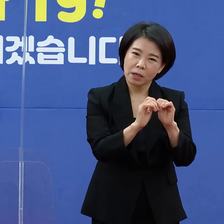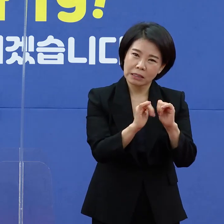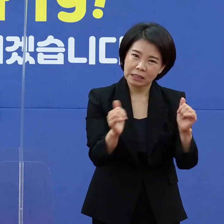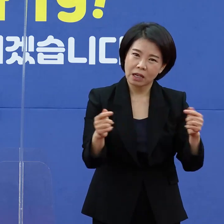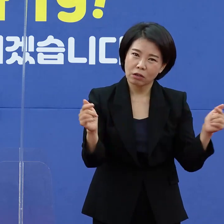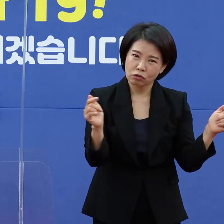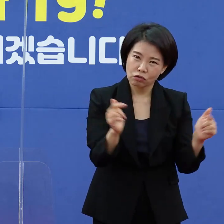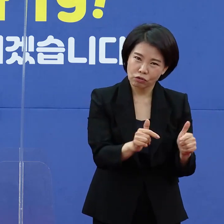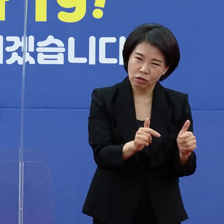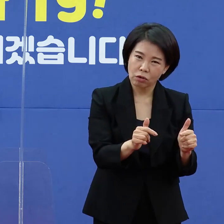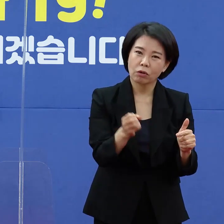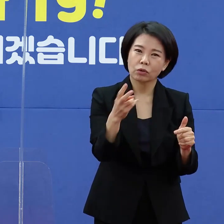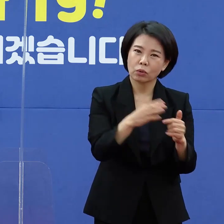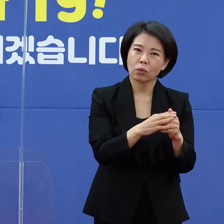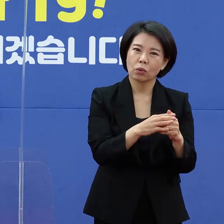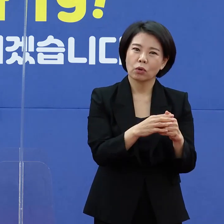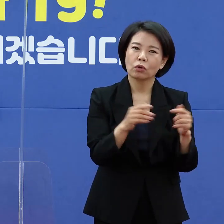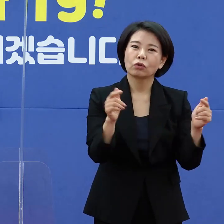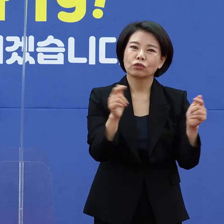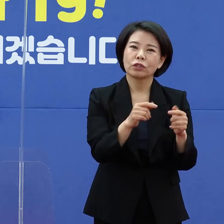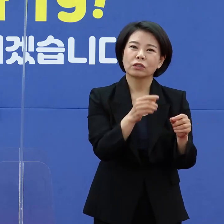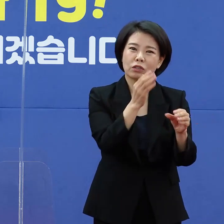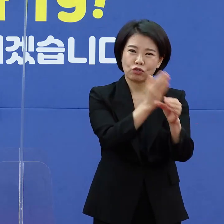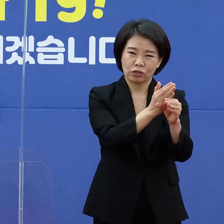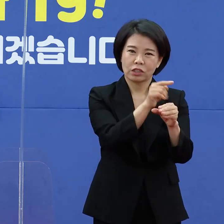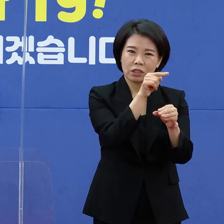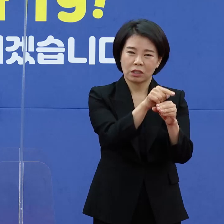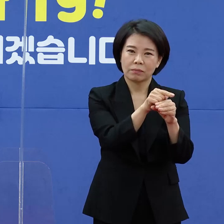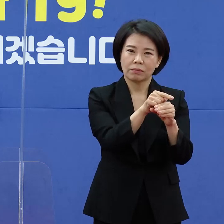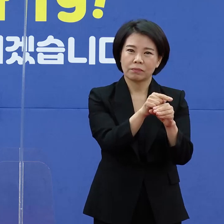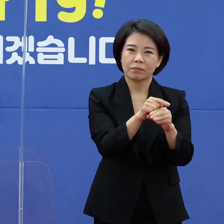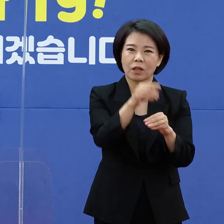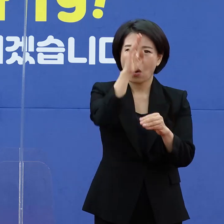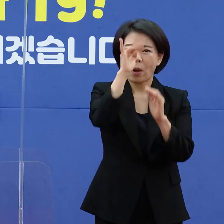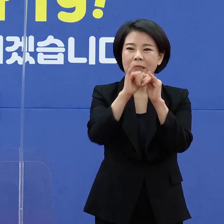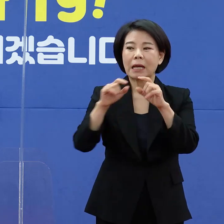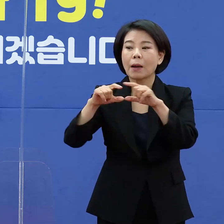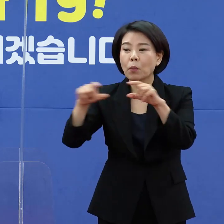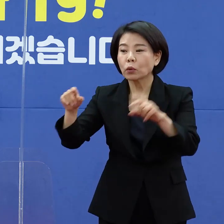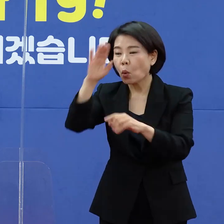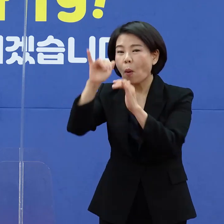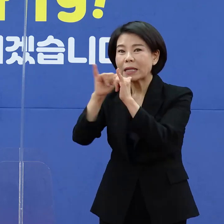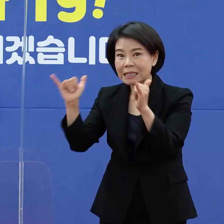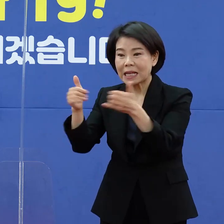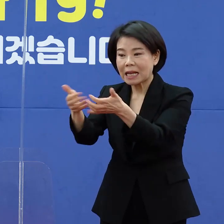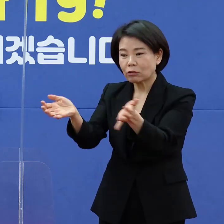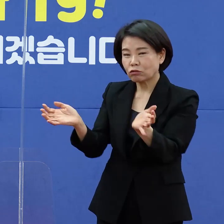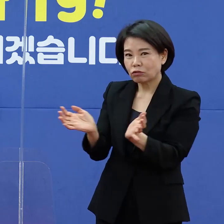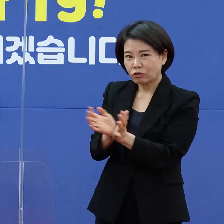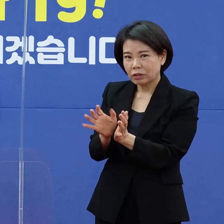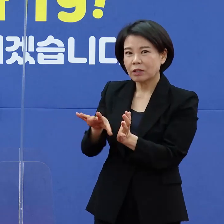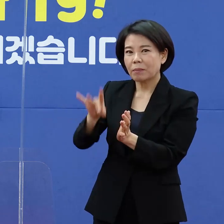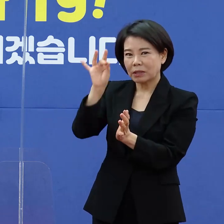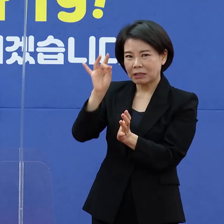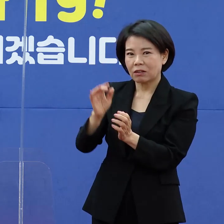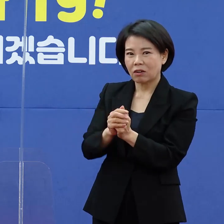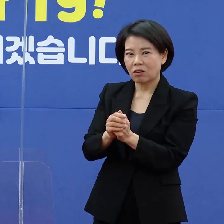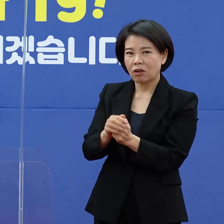것에 초점이 맞춰져 있습니다. 그래서 지금 현재 말씀드리는 부분에 일반 환자군에 대해서는 우선